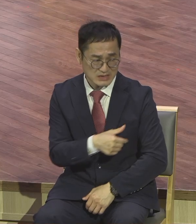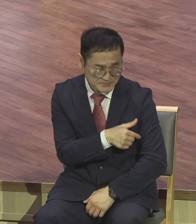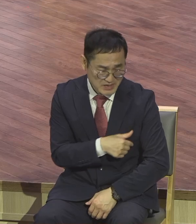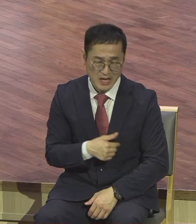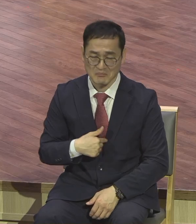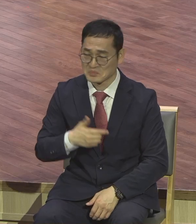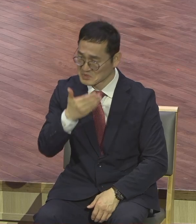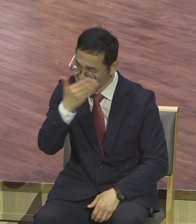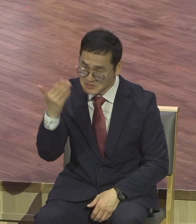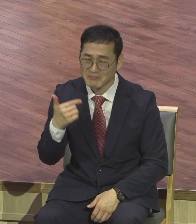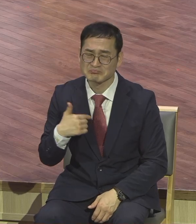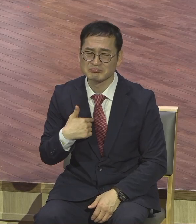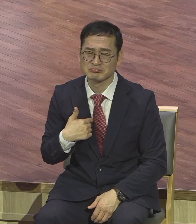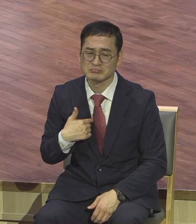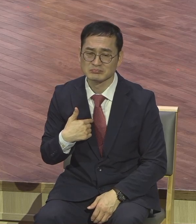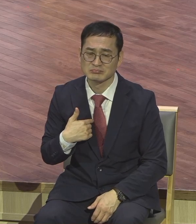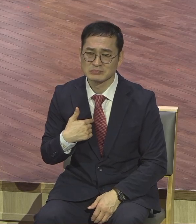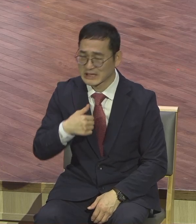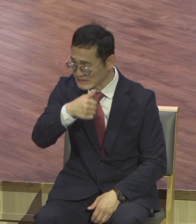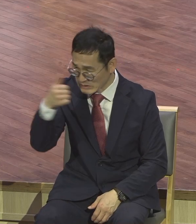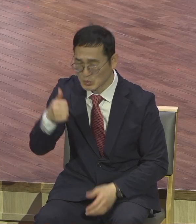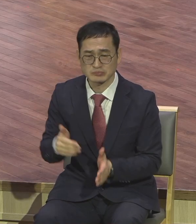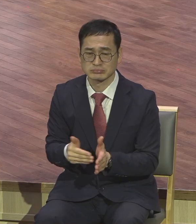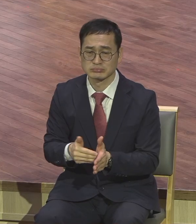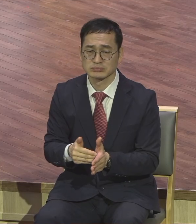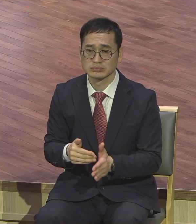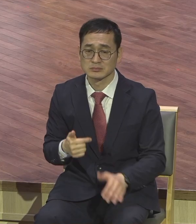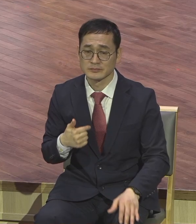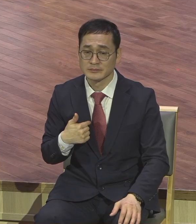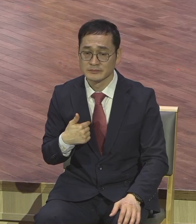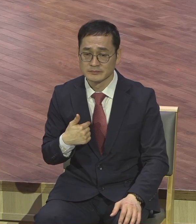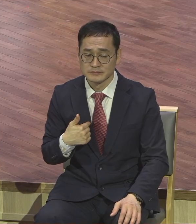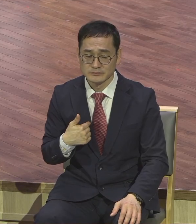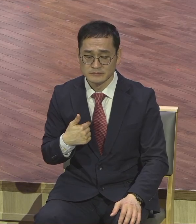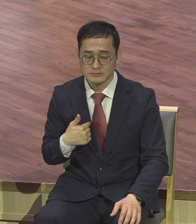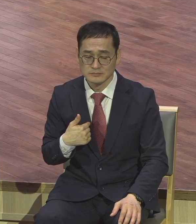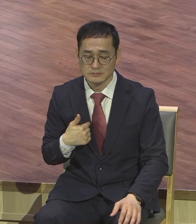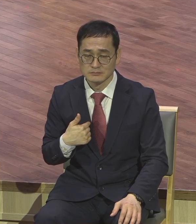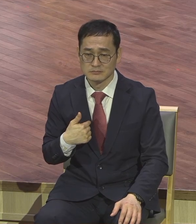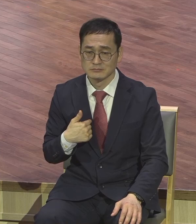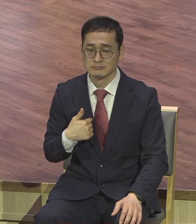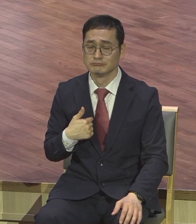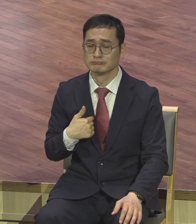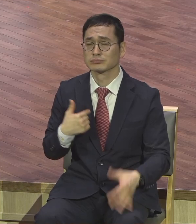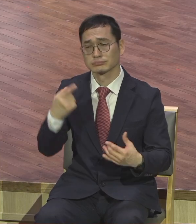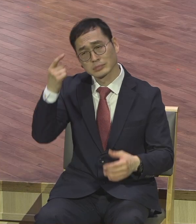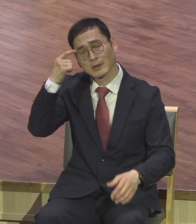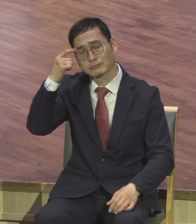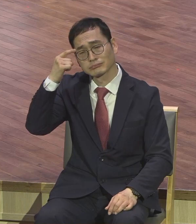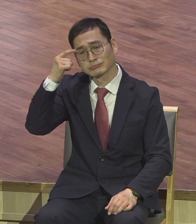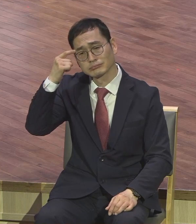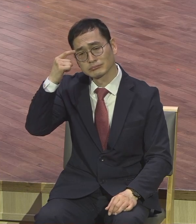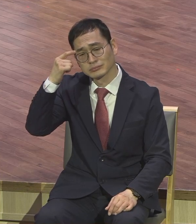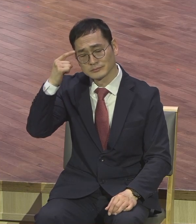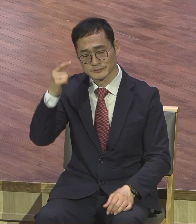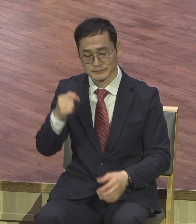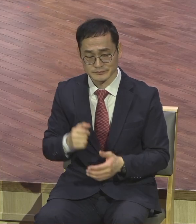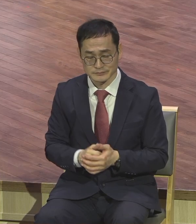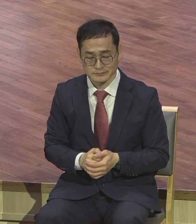청년집사 장롱 평신도 이렇게 평신도처럼 이런 생각이 있었는데 어쩔 수 없이 기도하게 되고